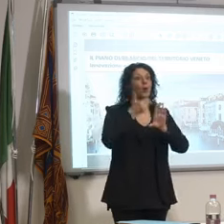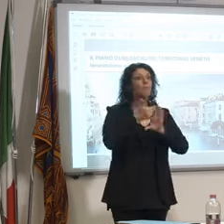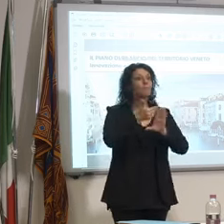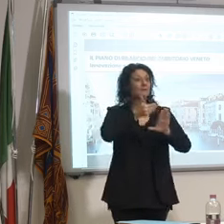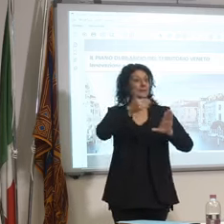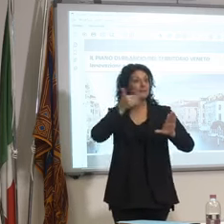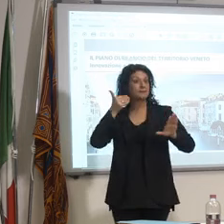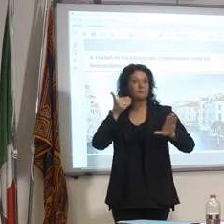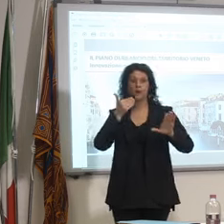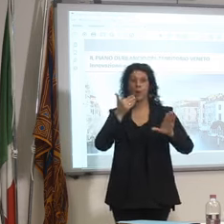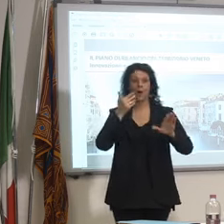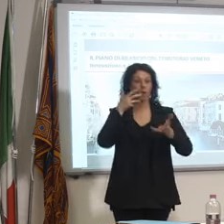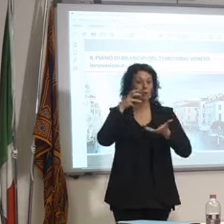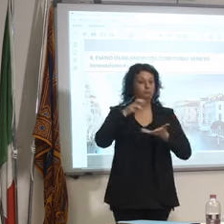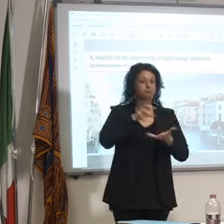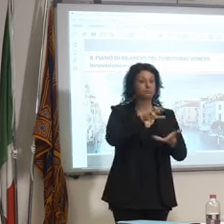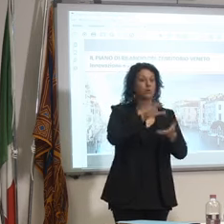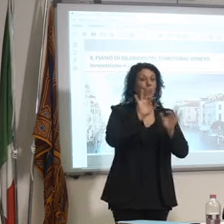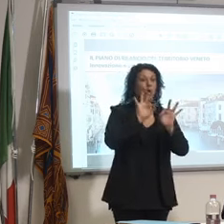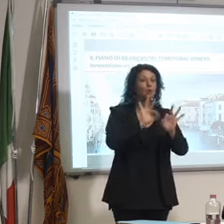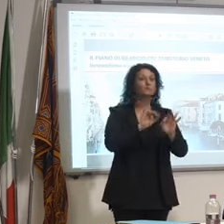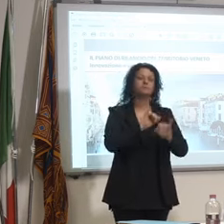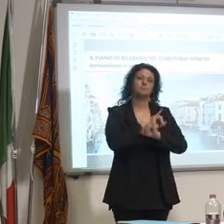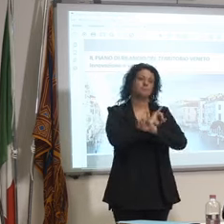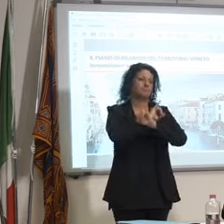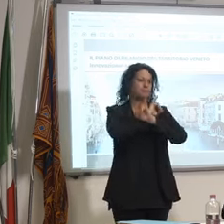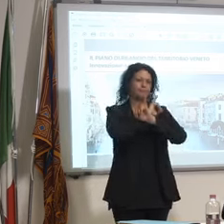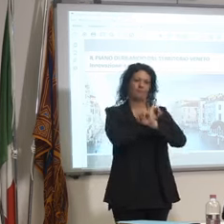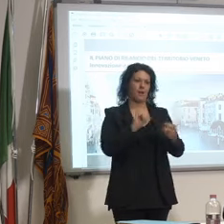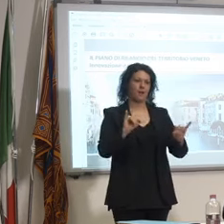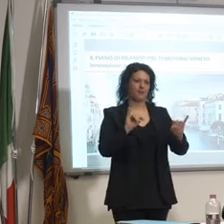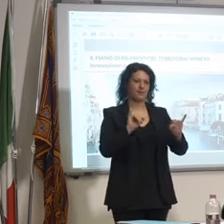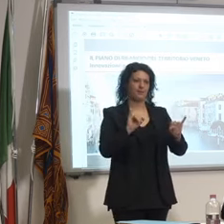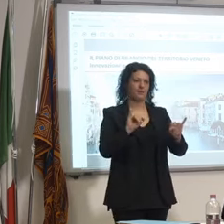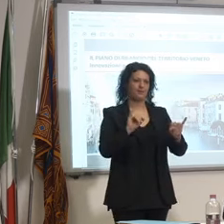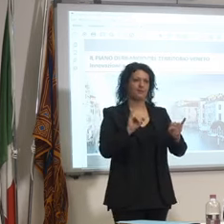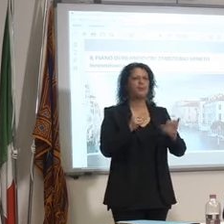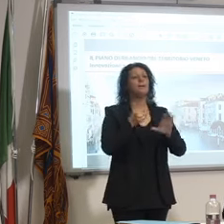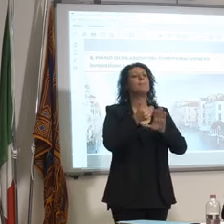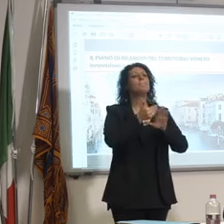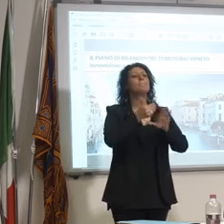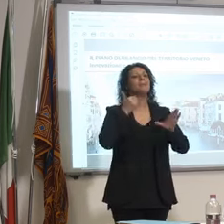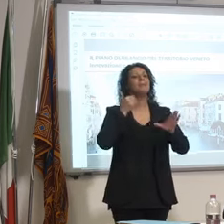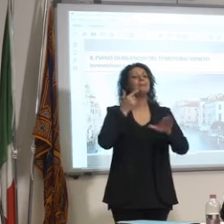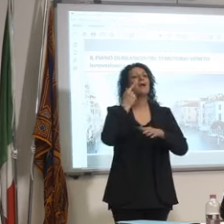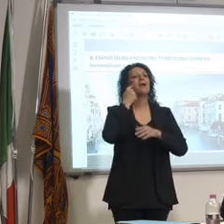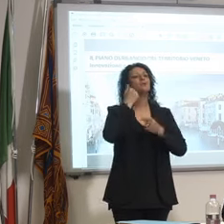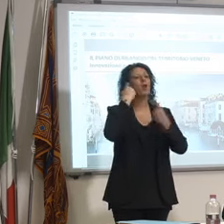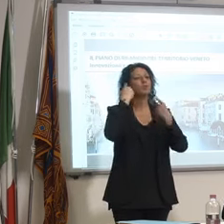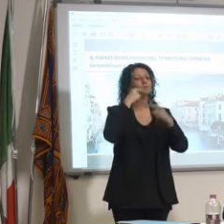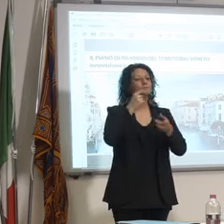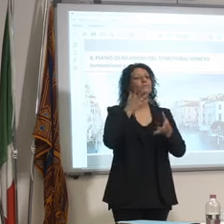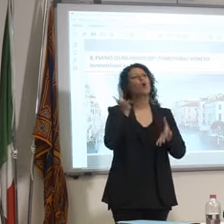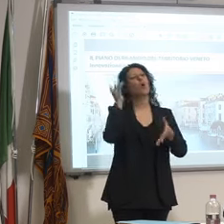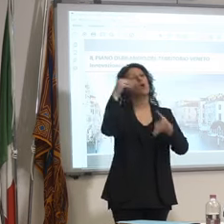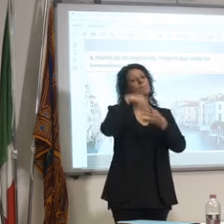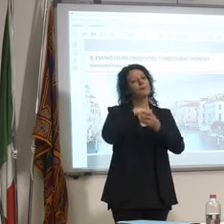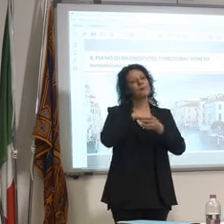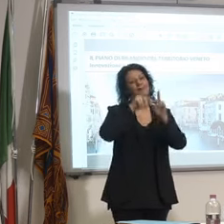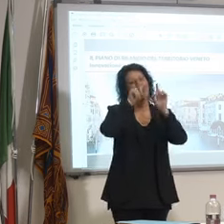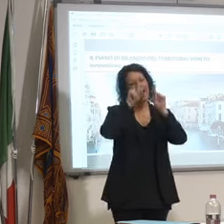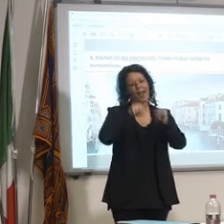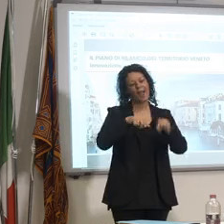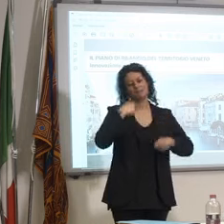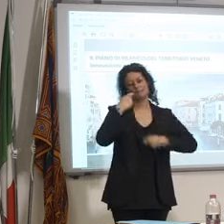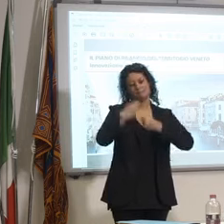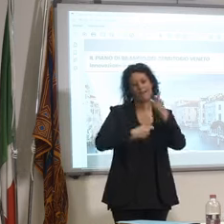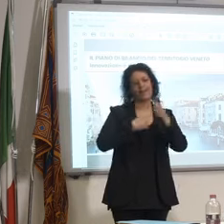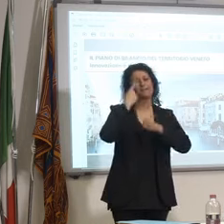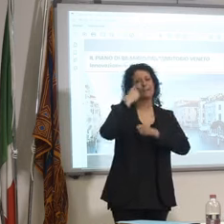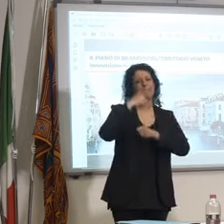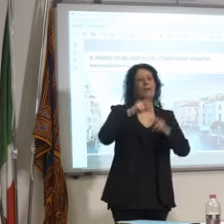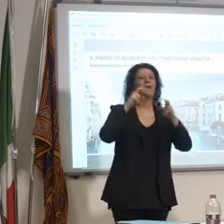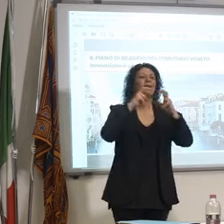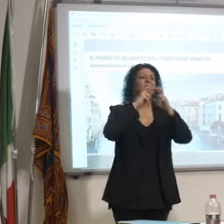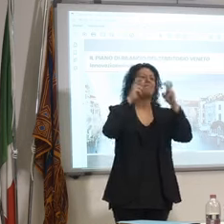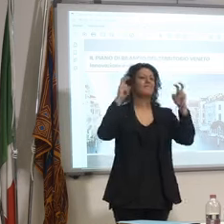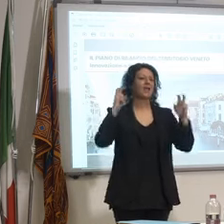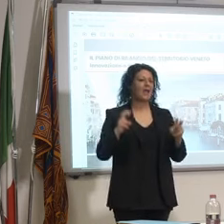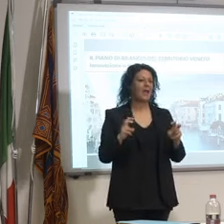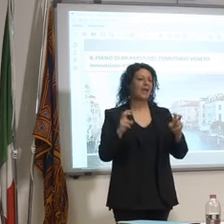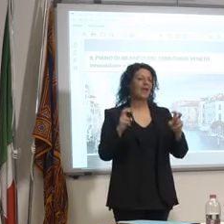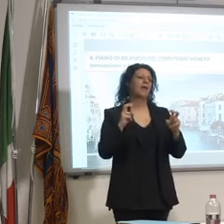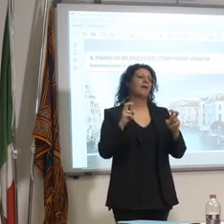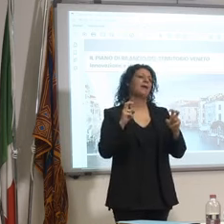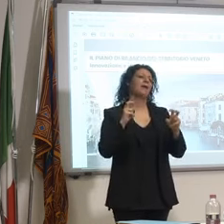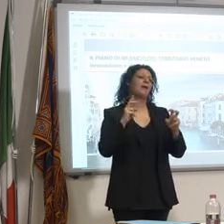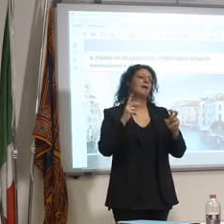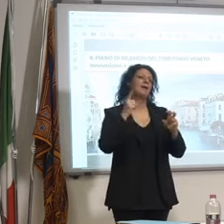per la comunicazione prima questi soldi qua erano comprensivi di fiere di quant'altro cioè tutto quello che si spendeva sul mondo diciamo della